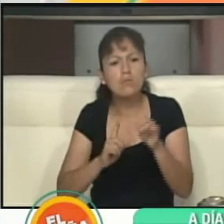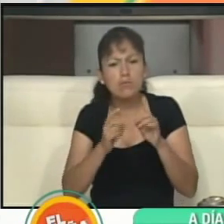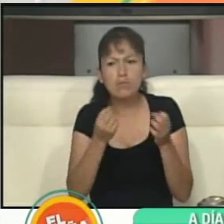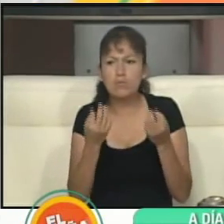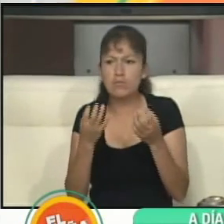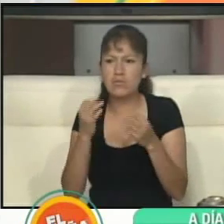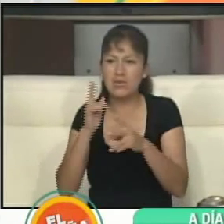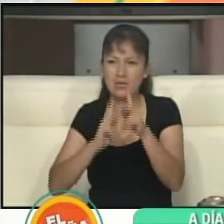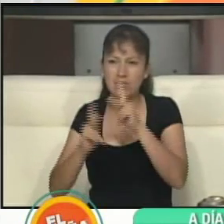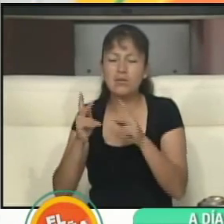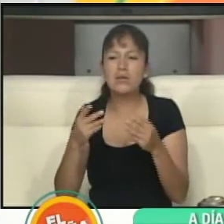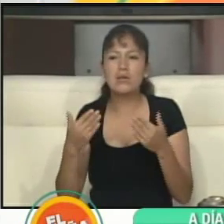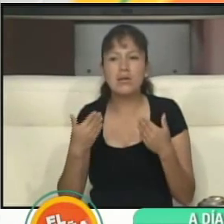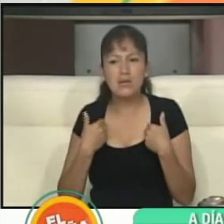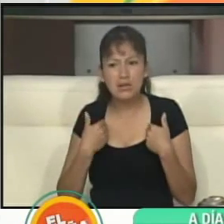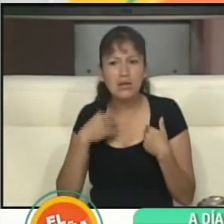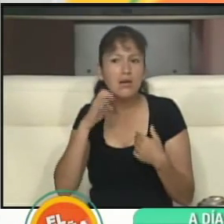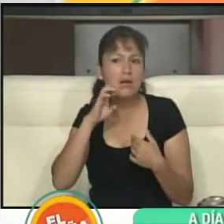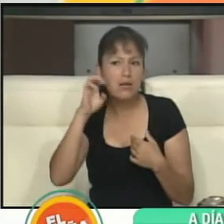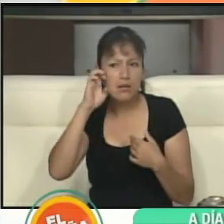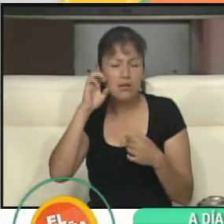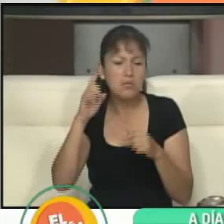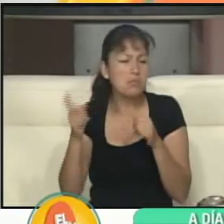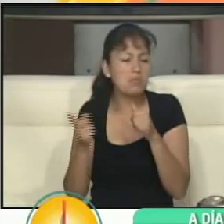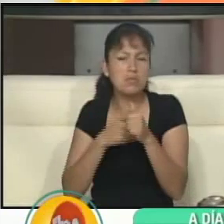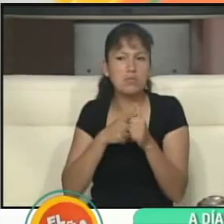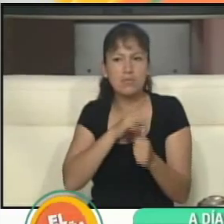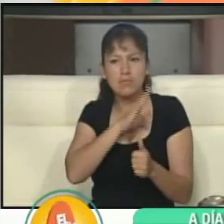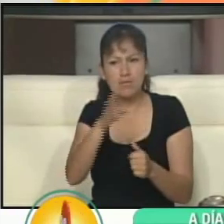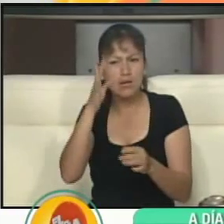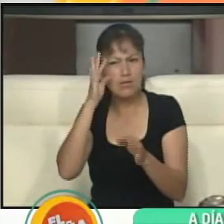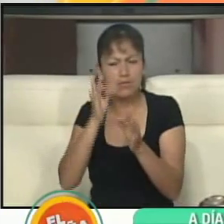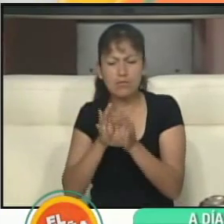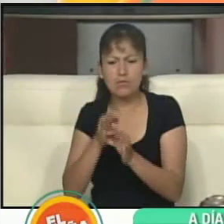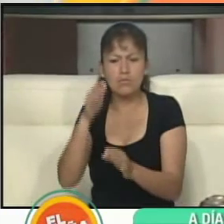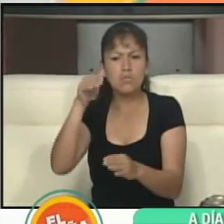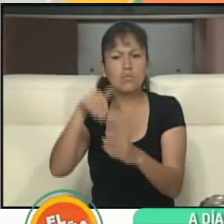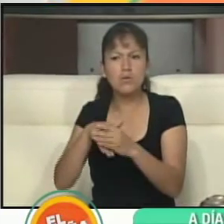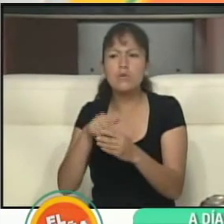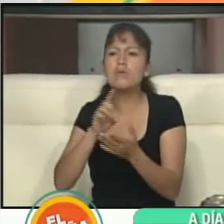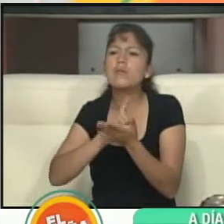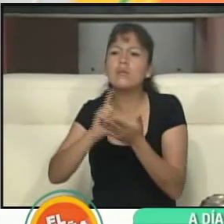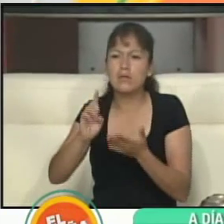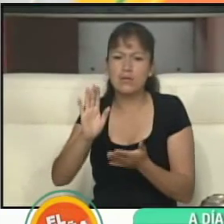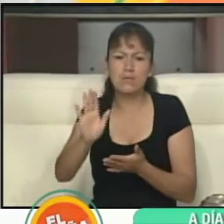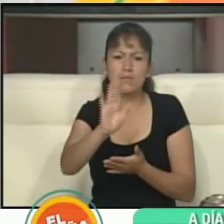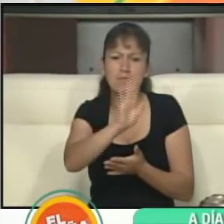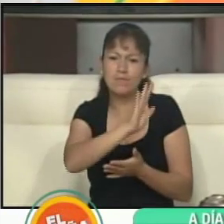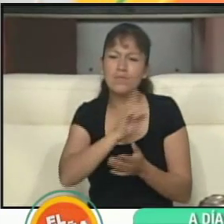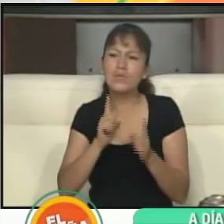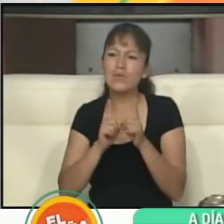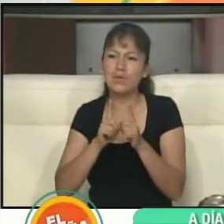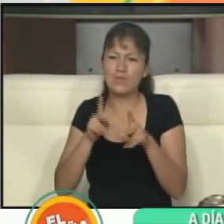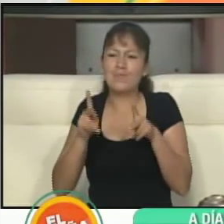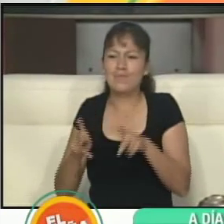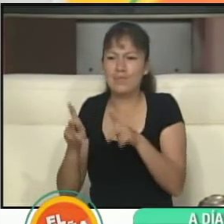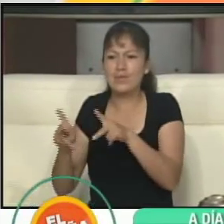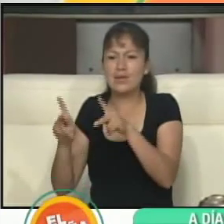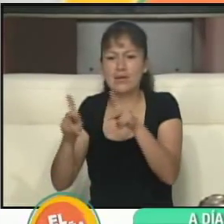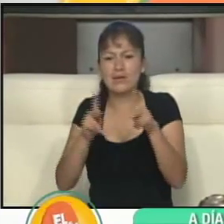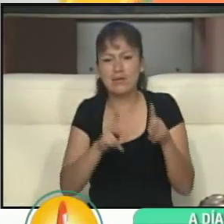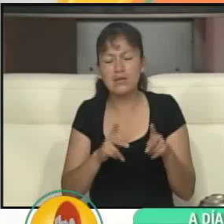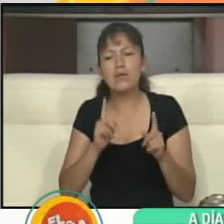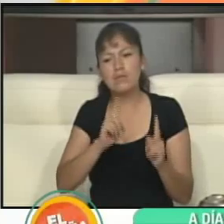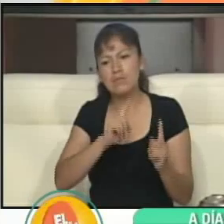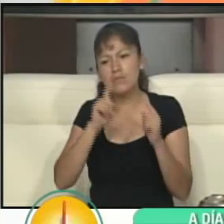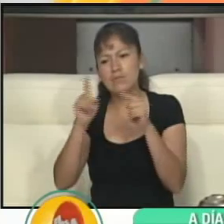ciudadanos que tienen esa edad y son los primeros en votar. Entonces, es un derecho también como ciudadano de asistir a las...